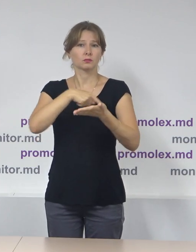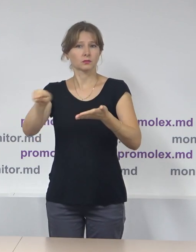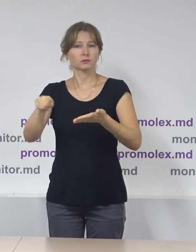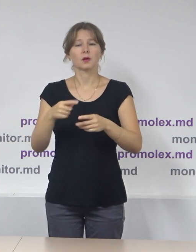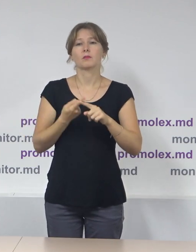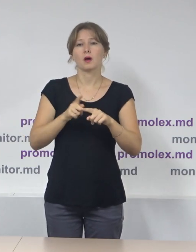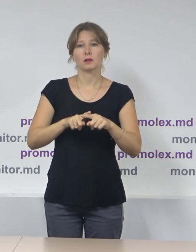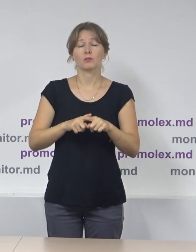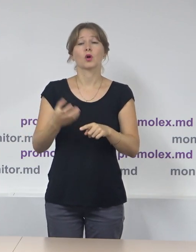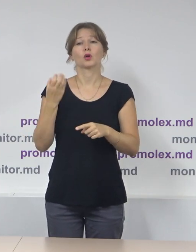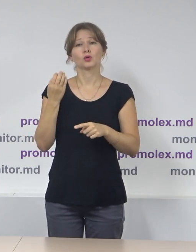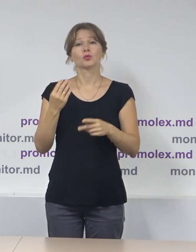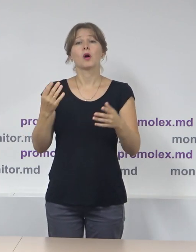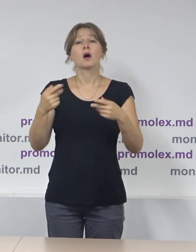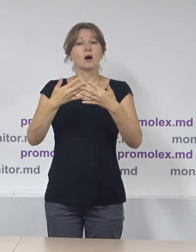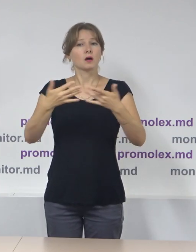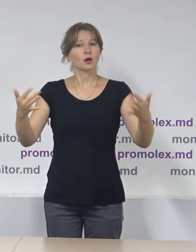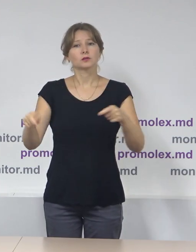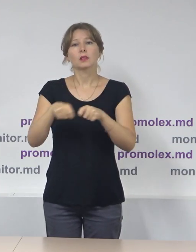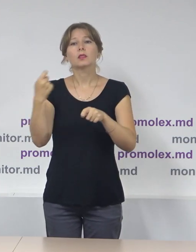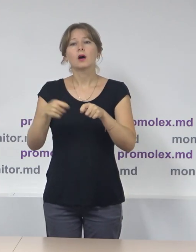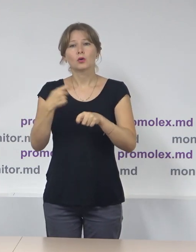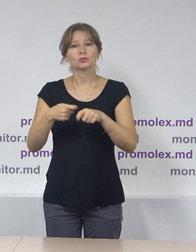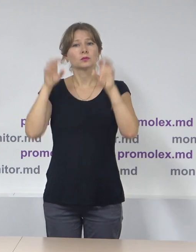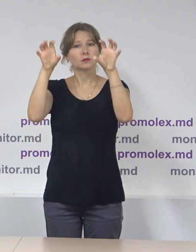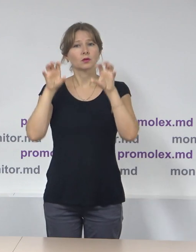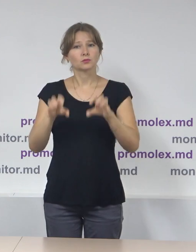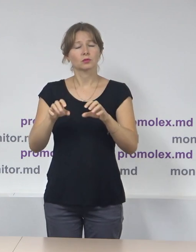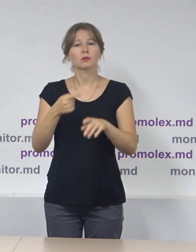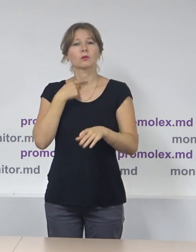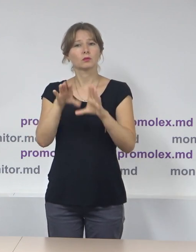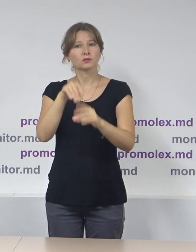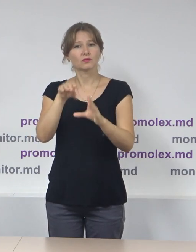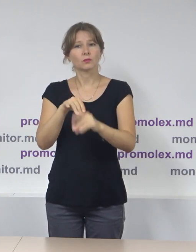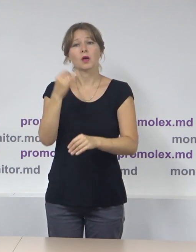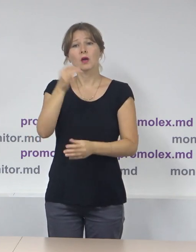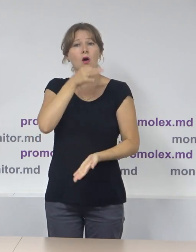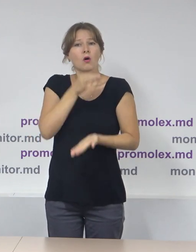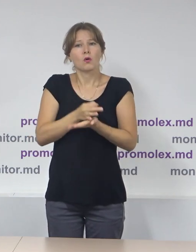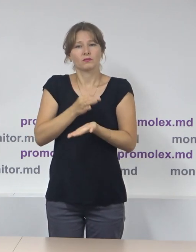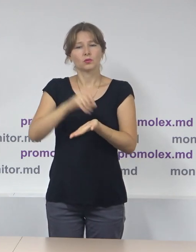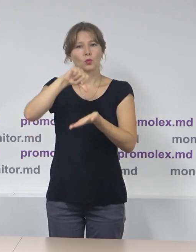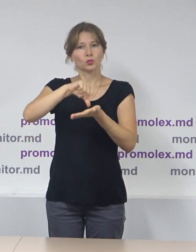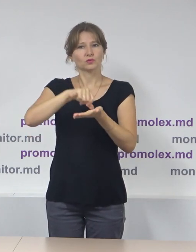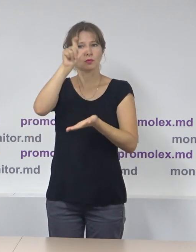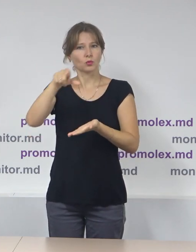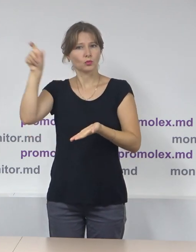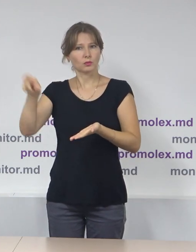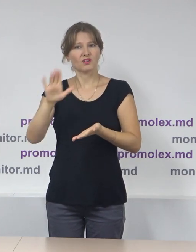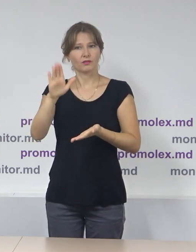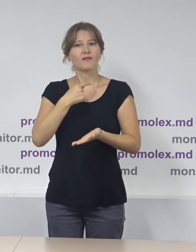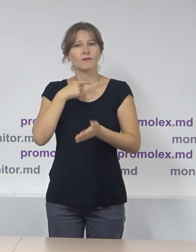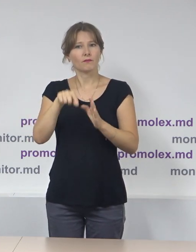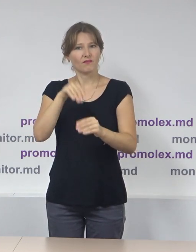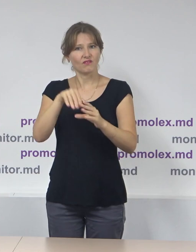prevenirea eventualelor încălcări a legislației electorale și responsabilizarea actorilor electorale. De asemenea,